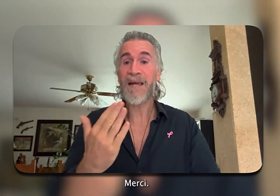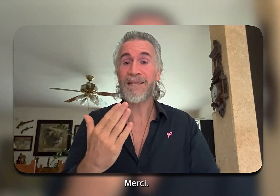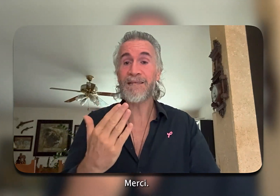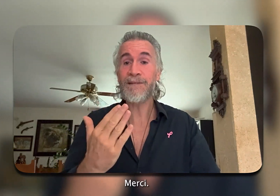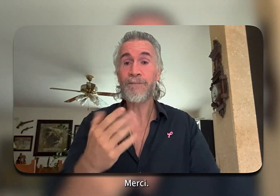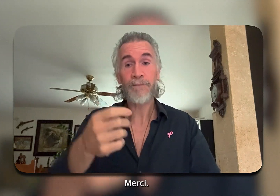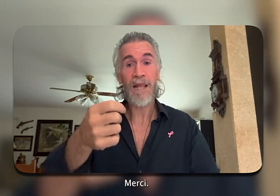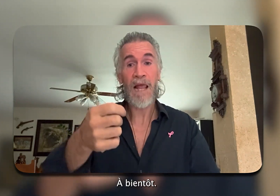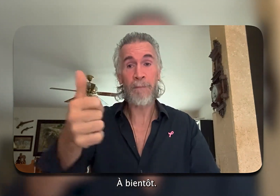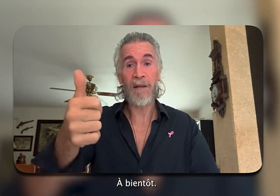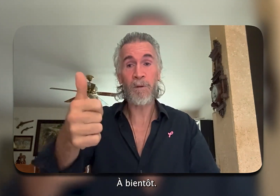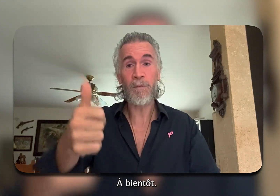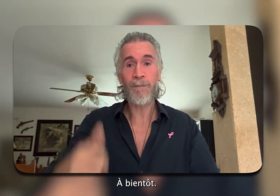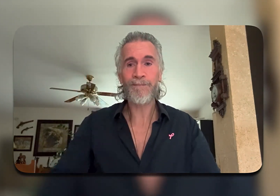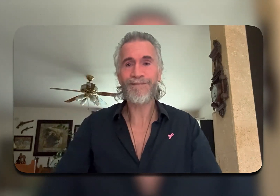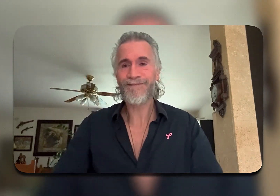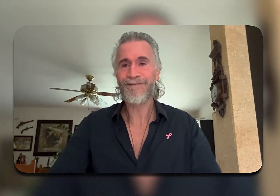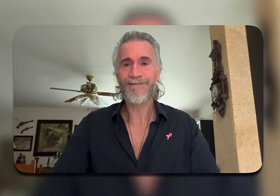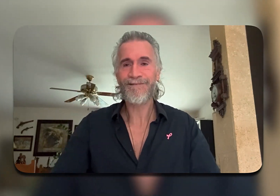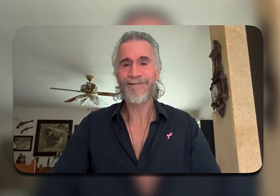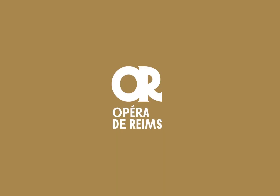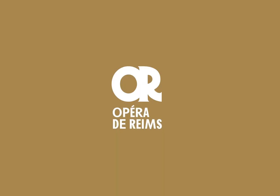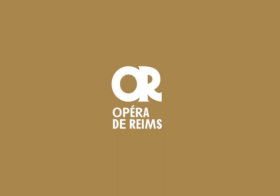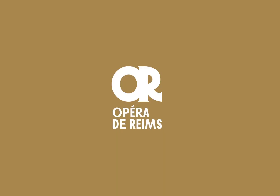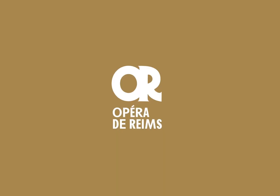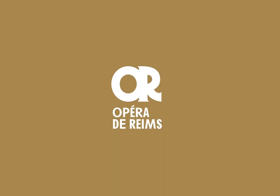Merci, à bientôt !